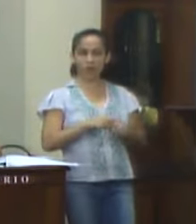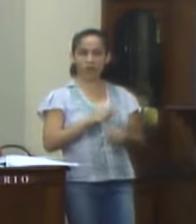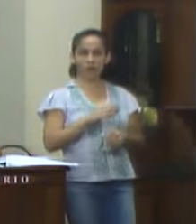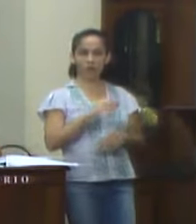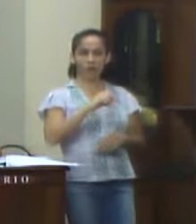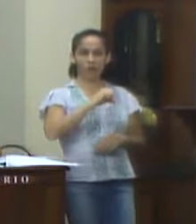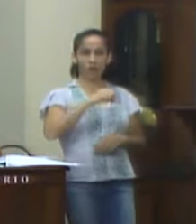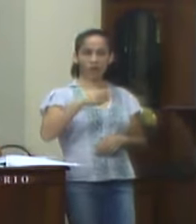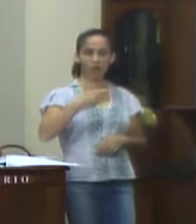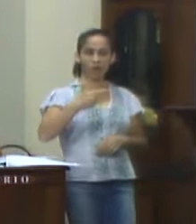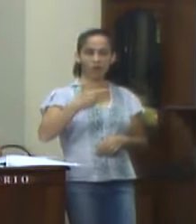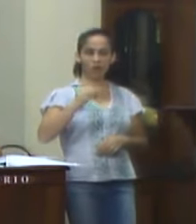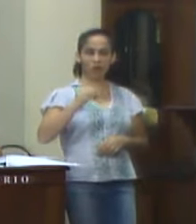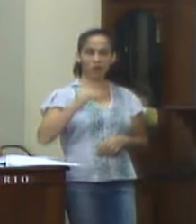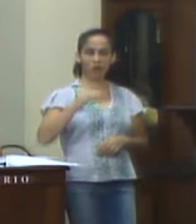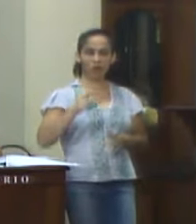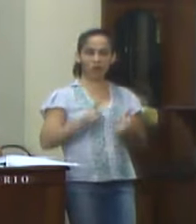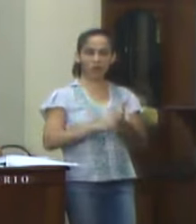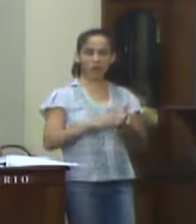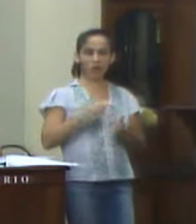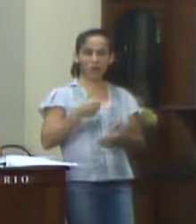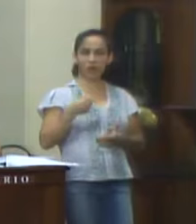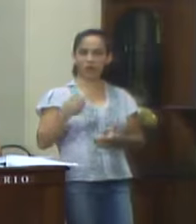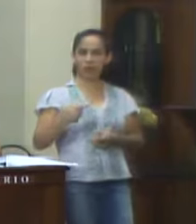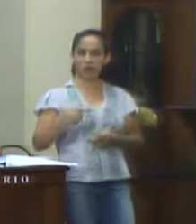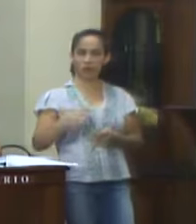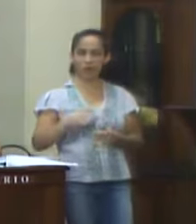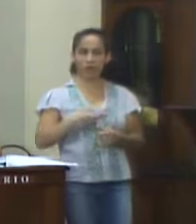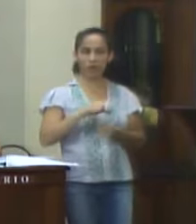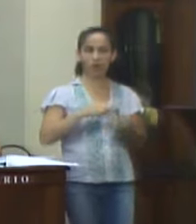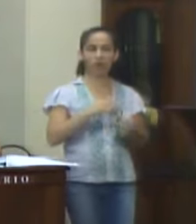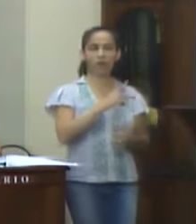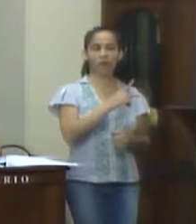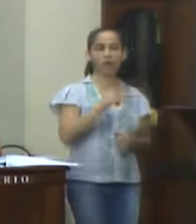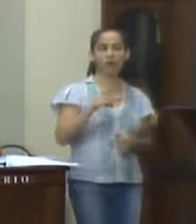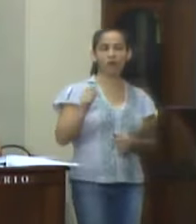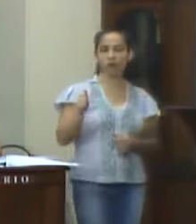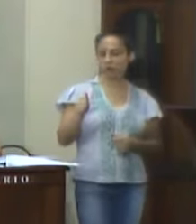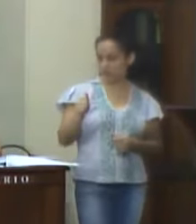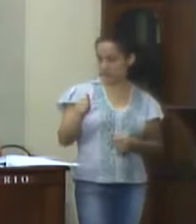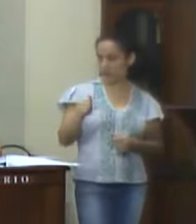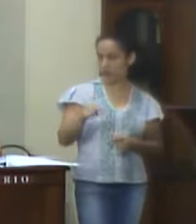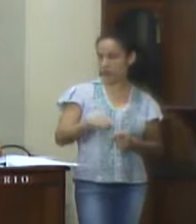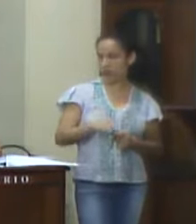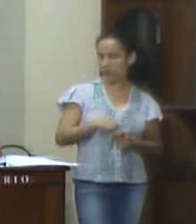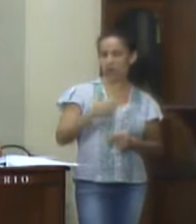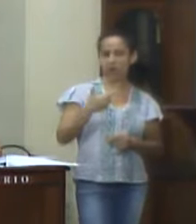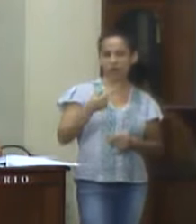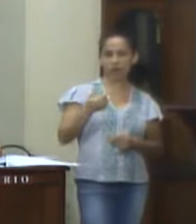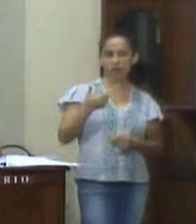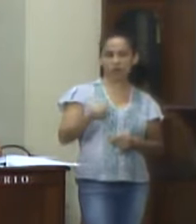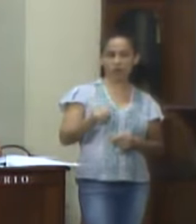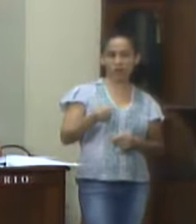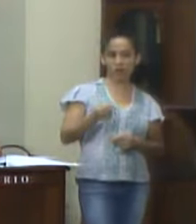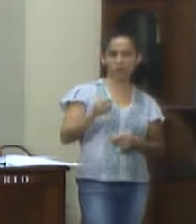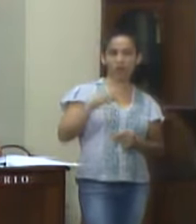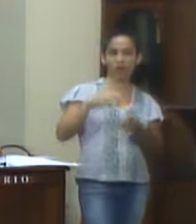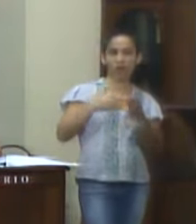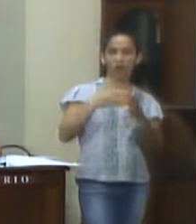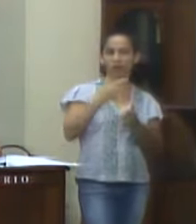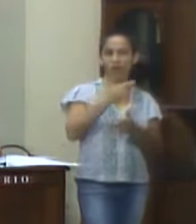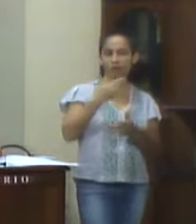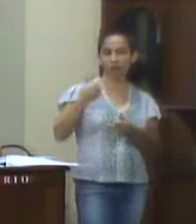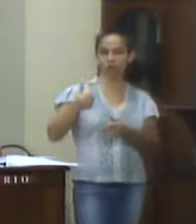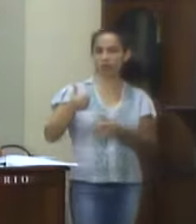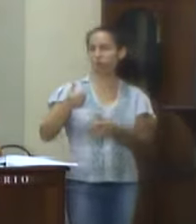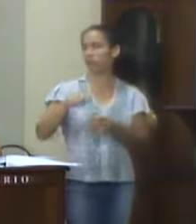920, página 67, a alteração do PPA, Plano Plurianual de 2018-2021, a ação